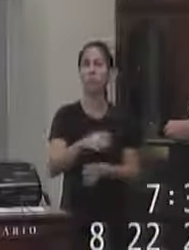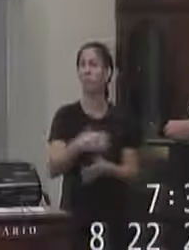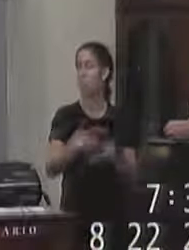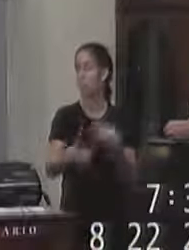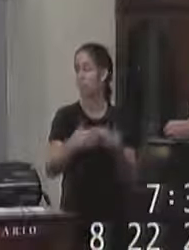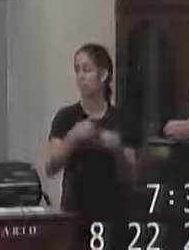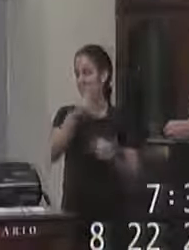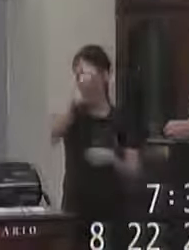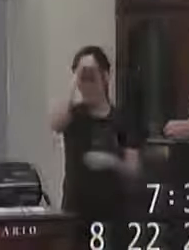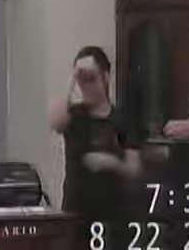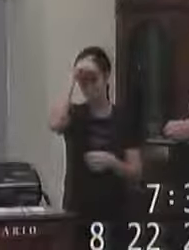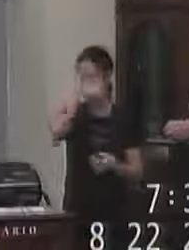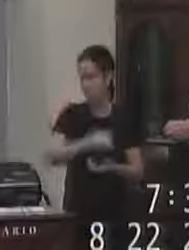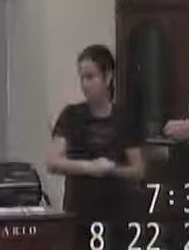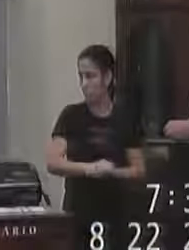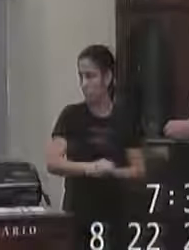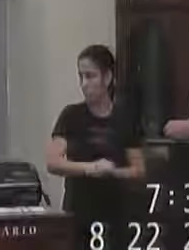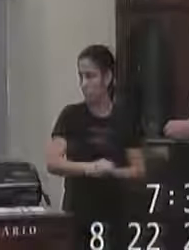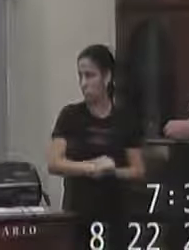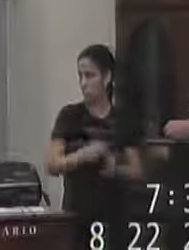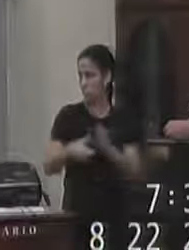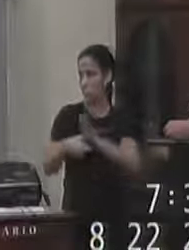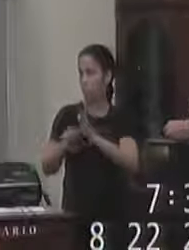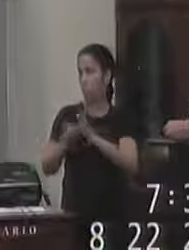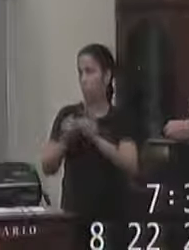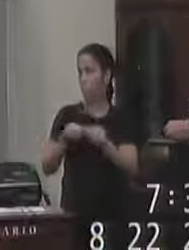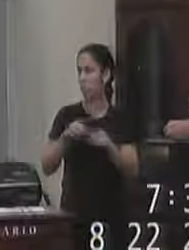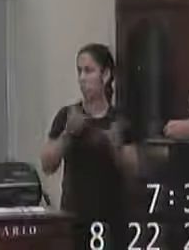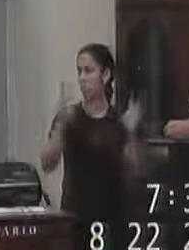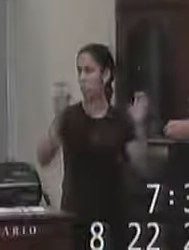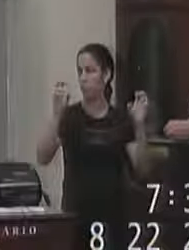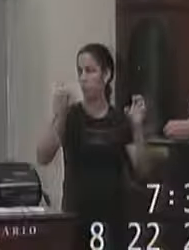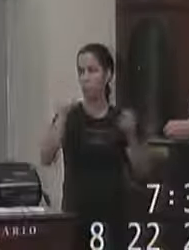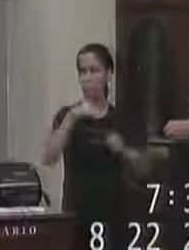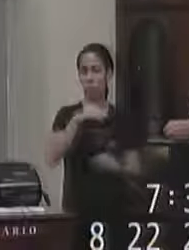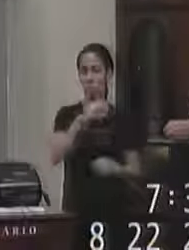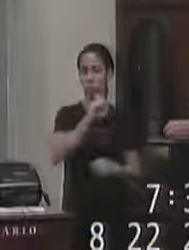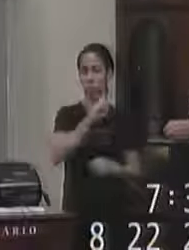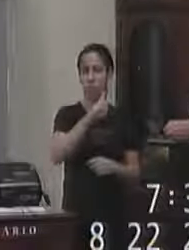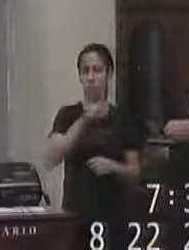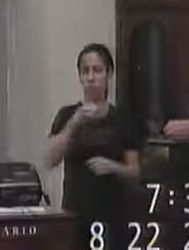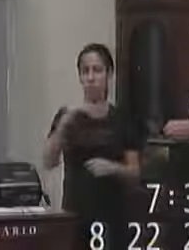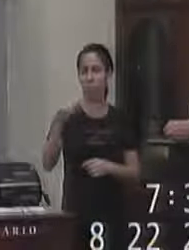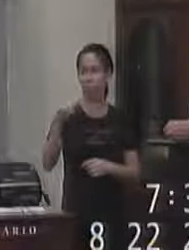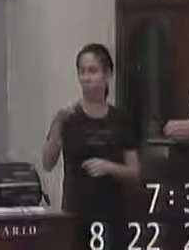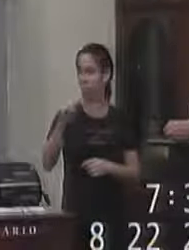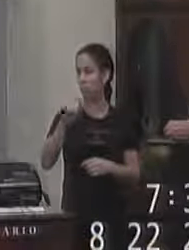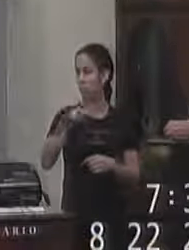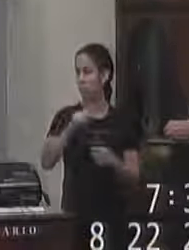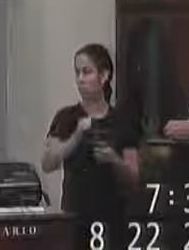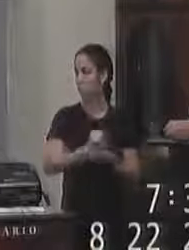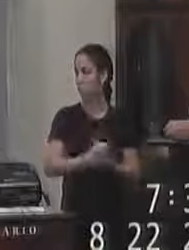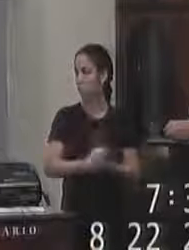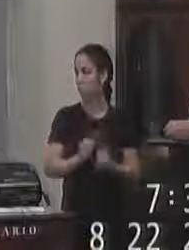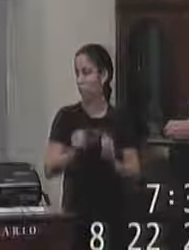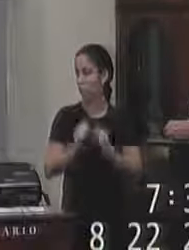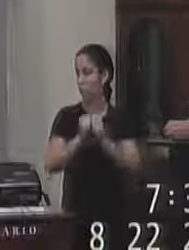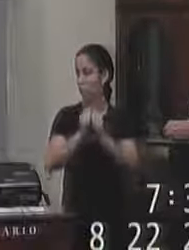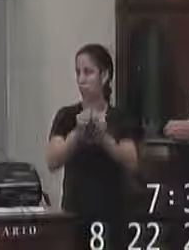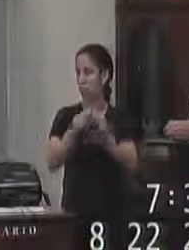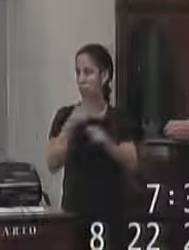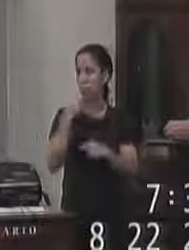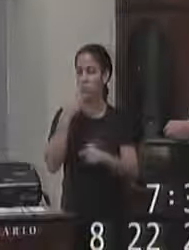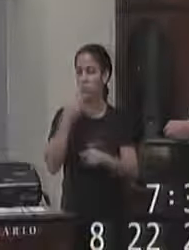qualquer município que é a matéria de moral e cívica vem a junção ao que o